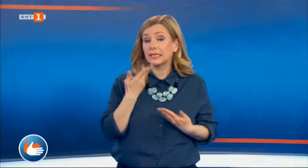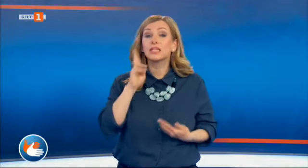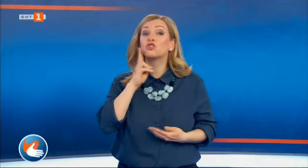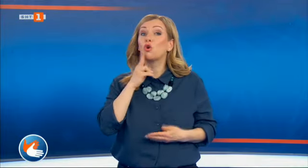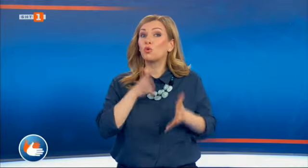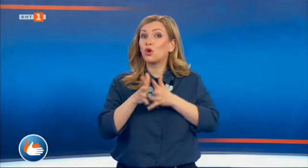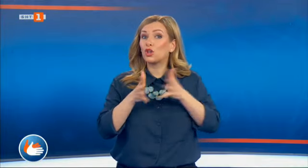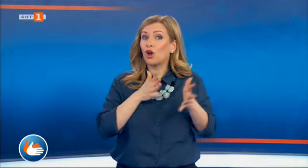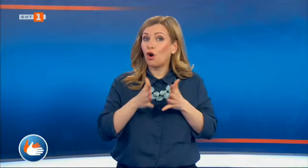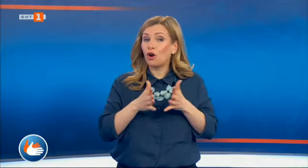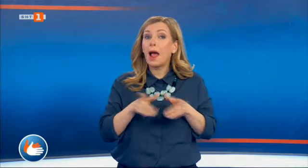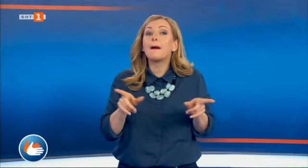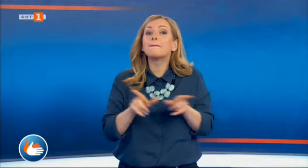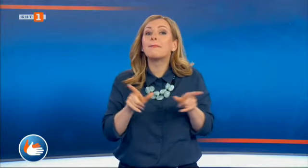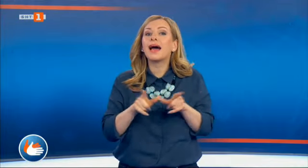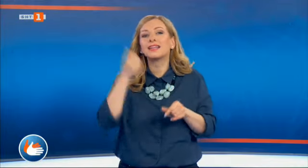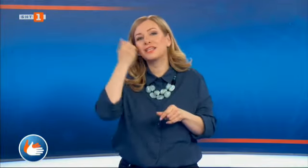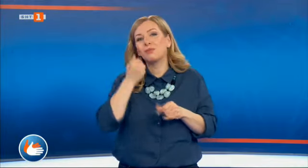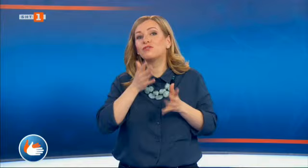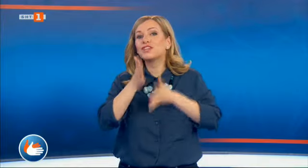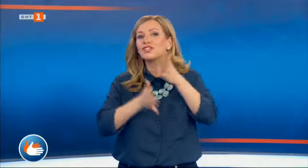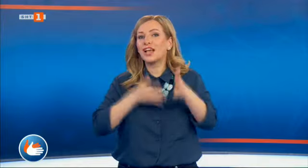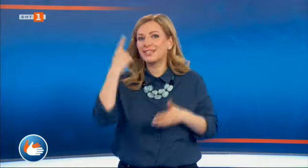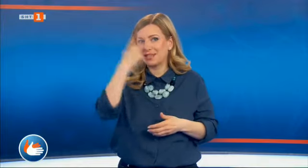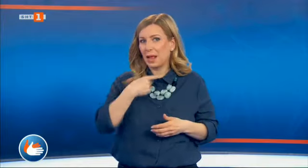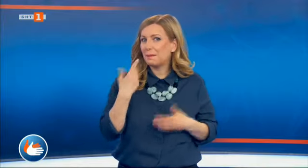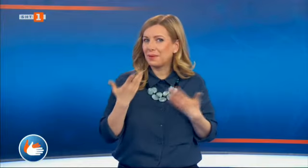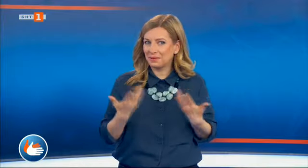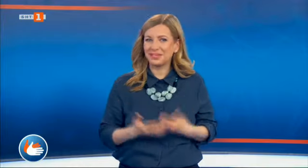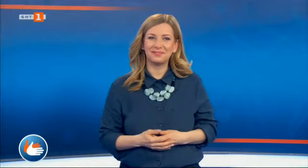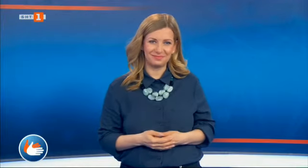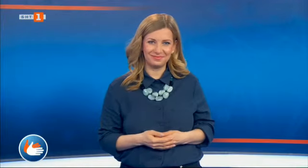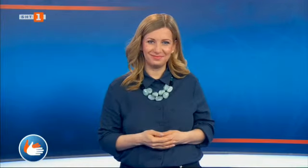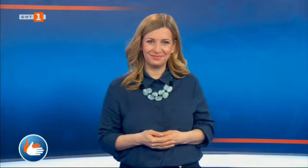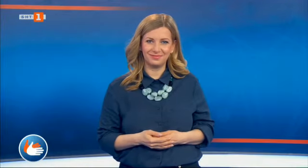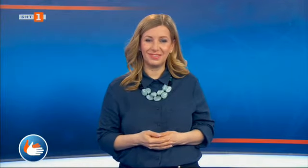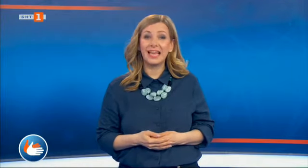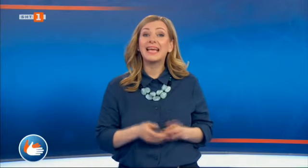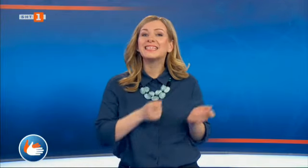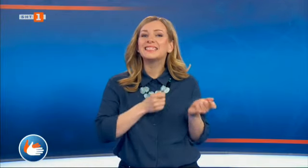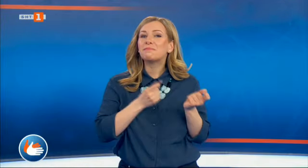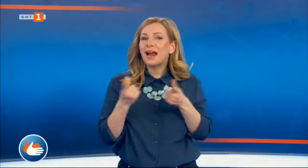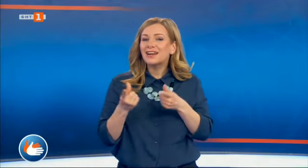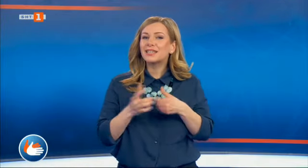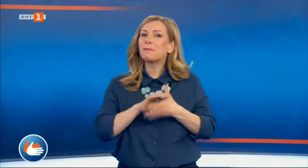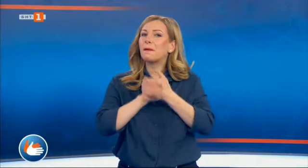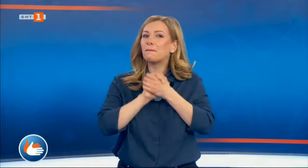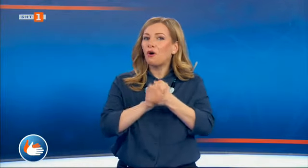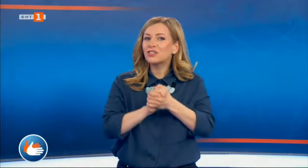увърден слух, Марта използва жест и мимика. Изпращаме сърдечни поздрави на вече порасналата